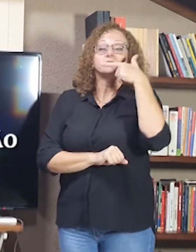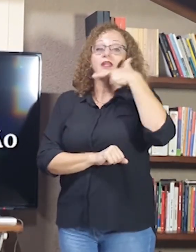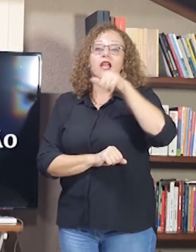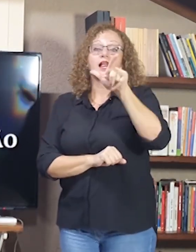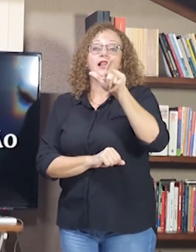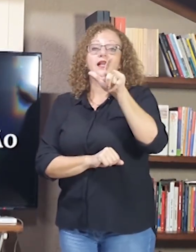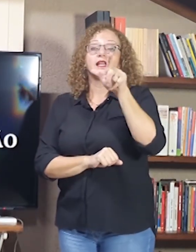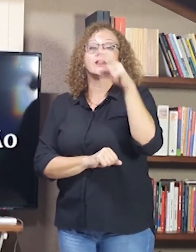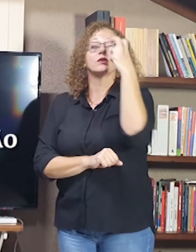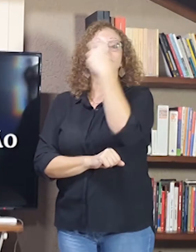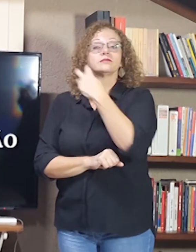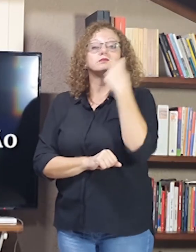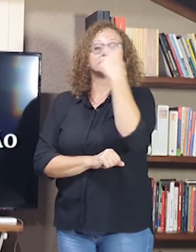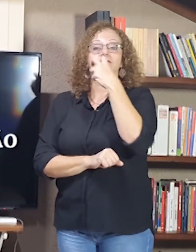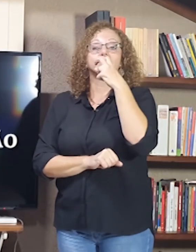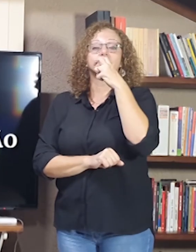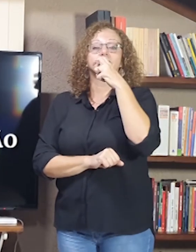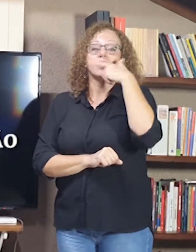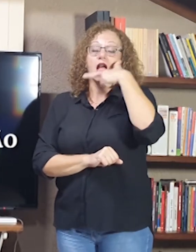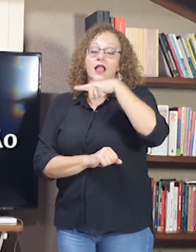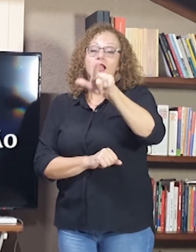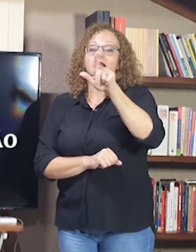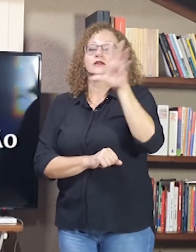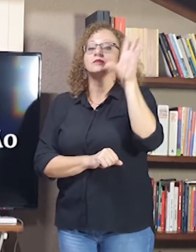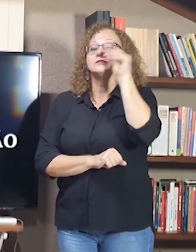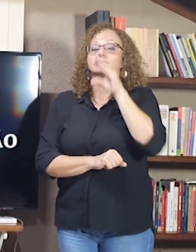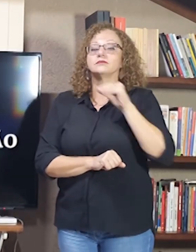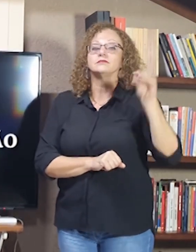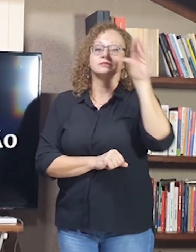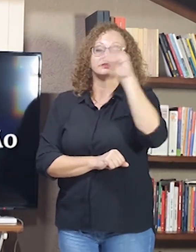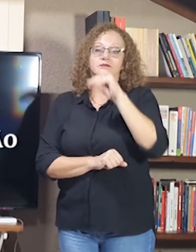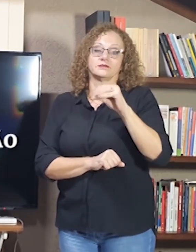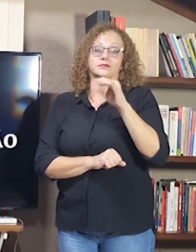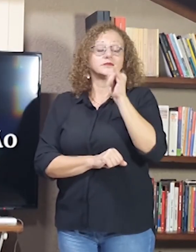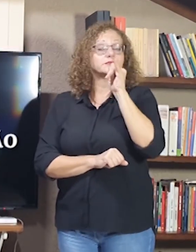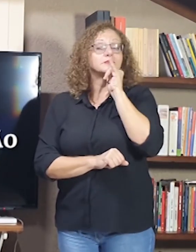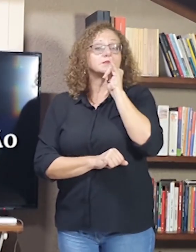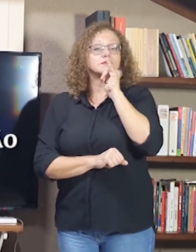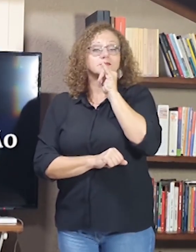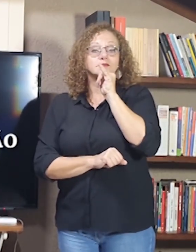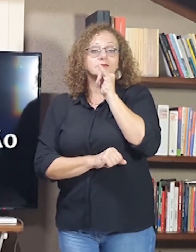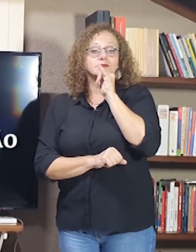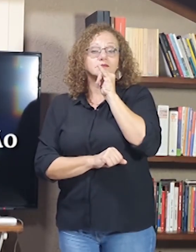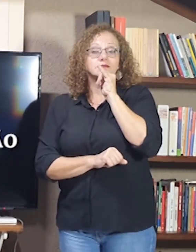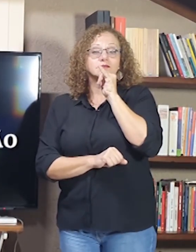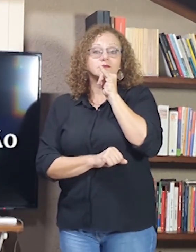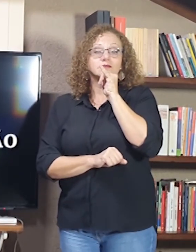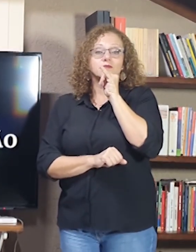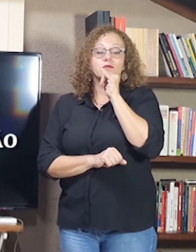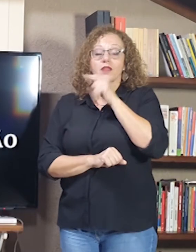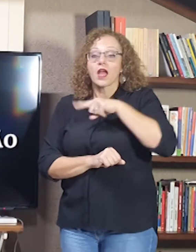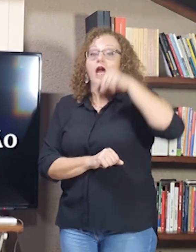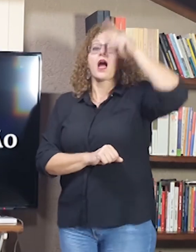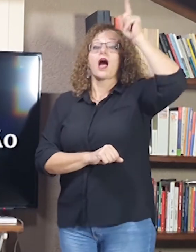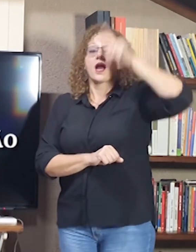Na língua oral, nós temos, por exemplo, a entonação. Que está